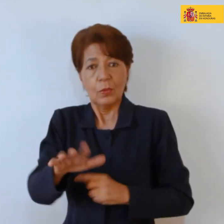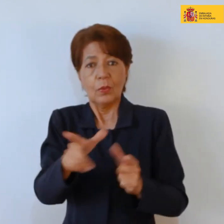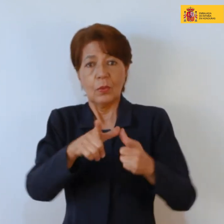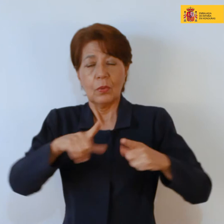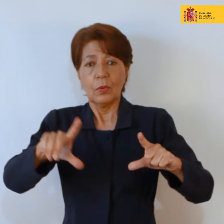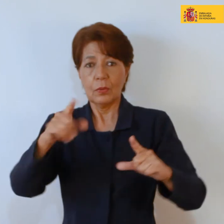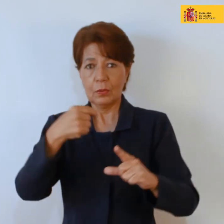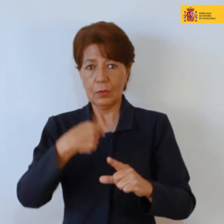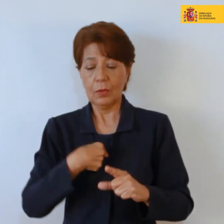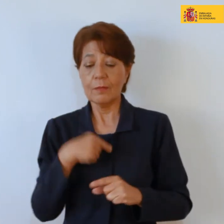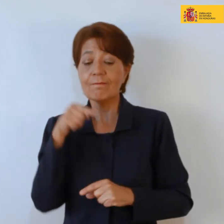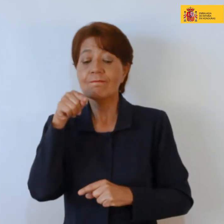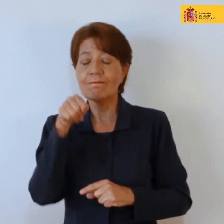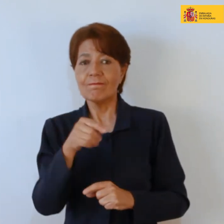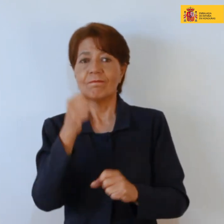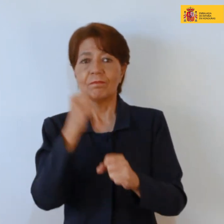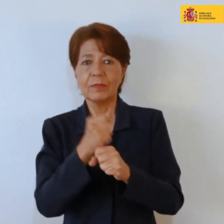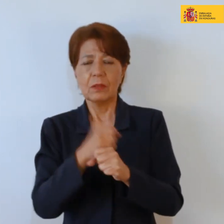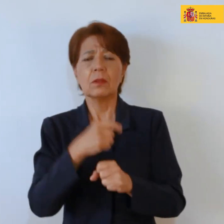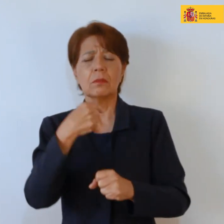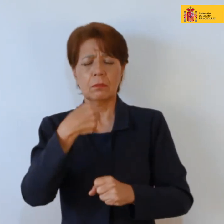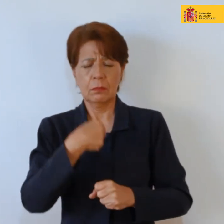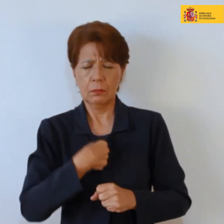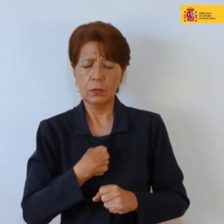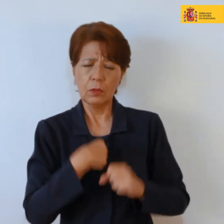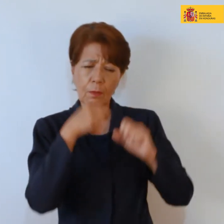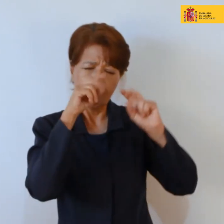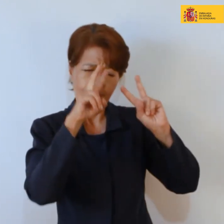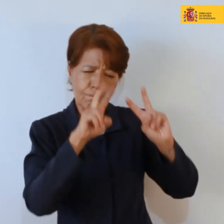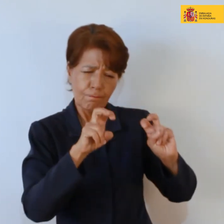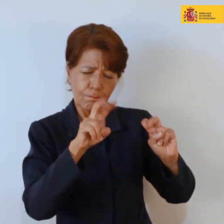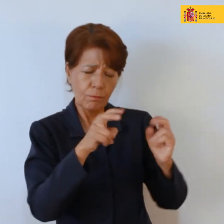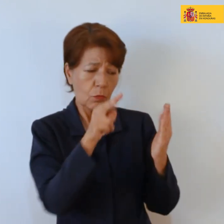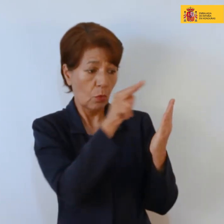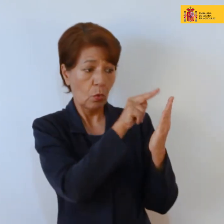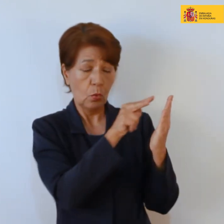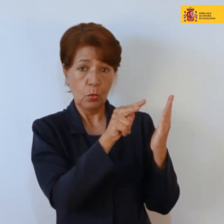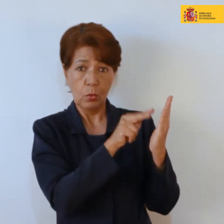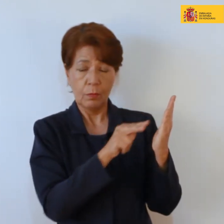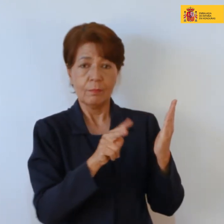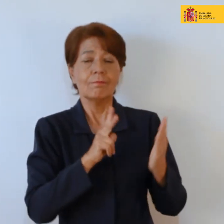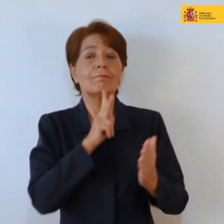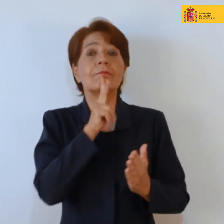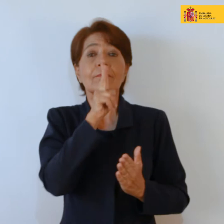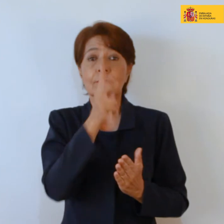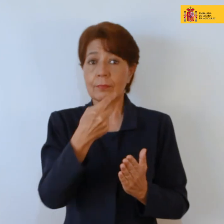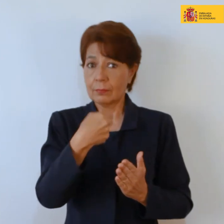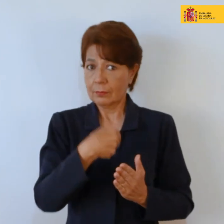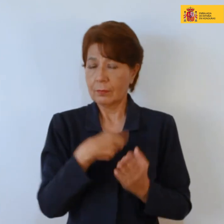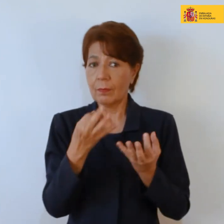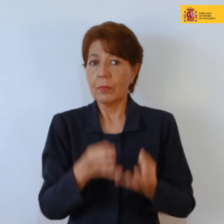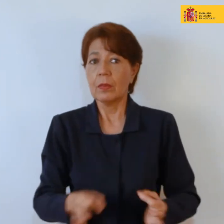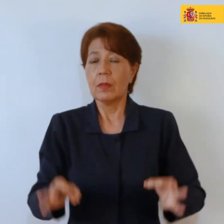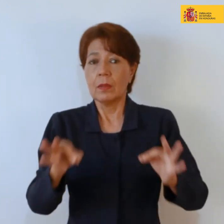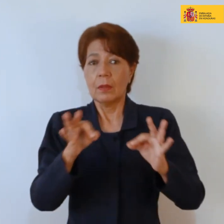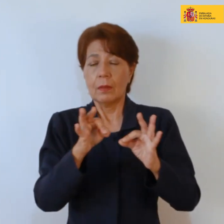siempre cuento con ese tipo de información y para mí es tan importante a la hora de concebir un proyecto,